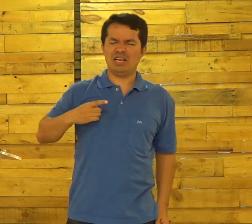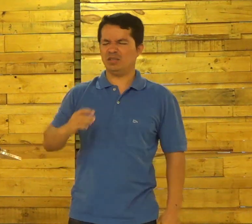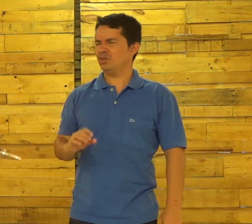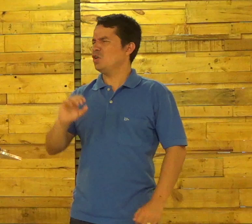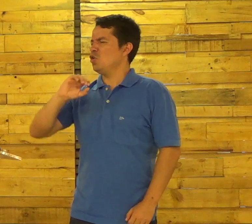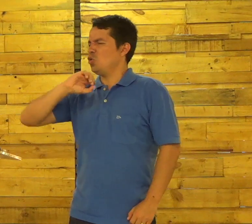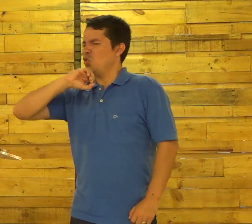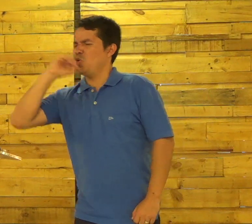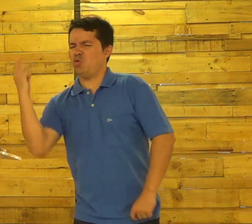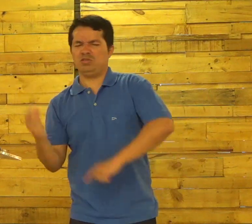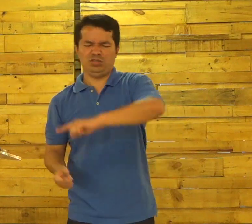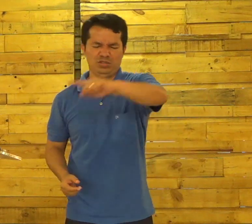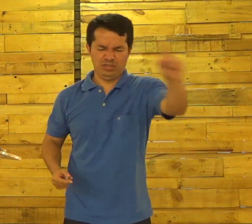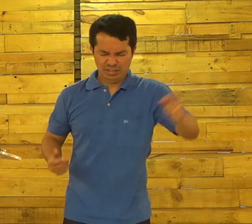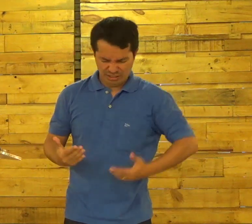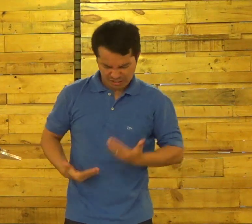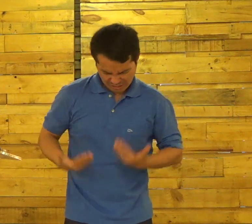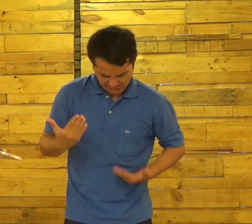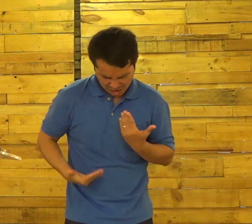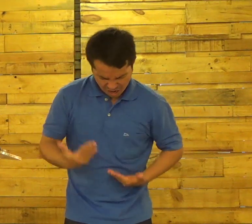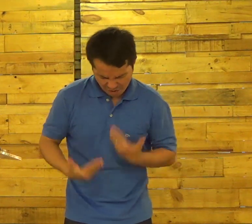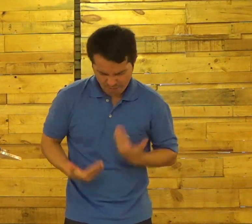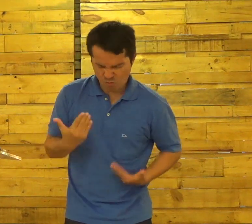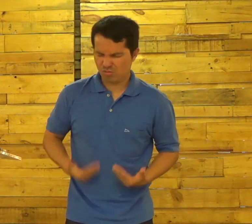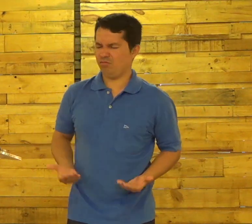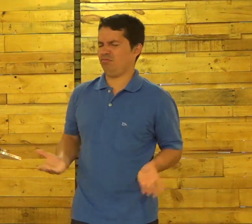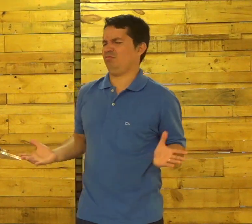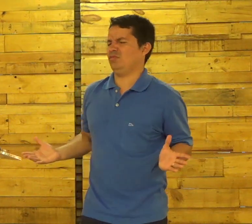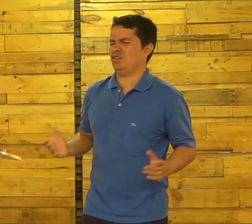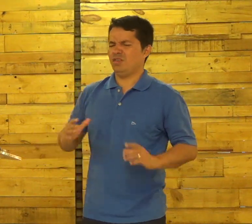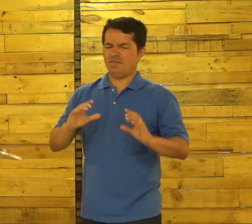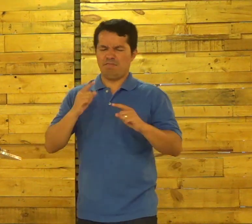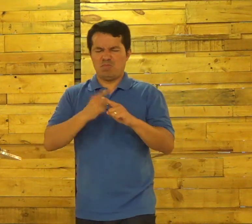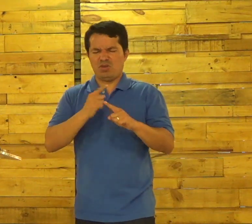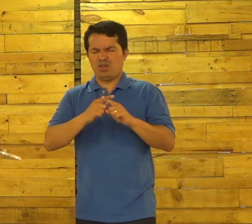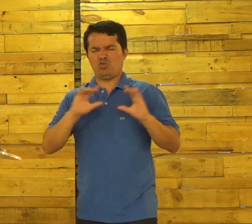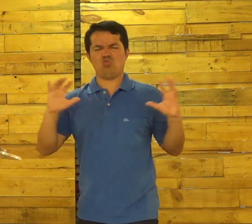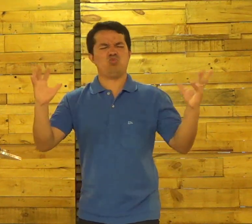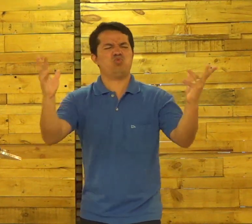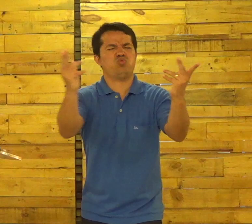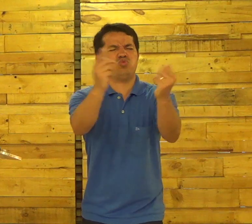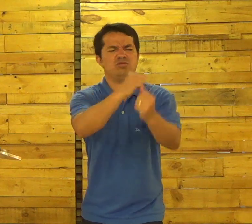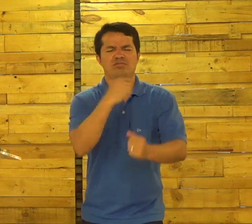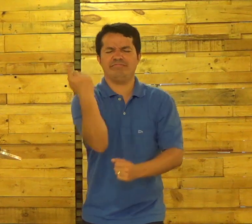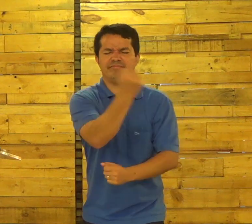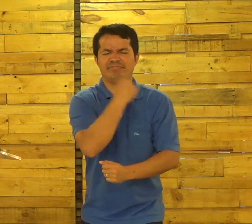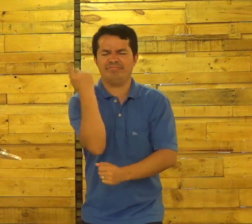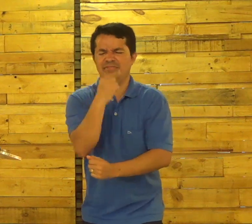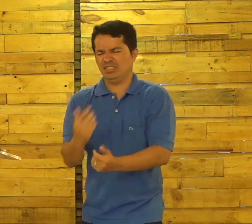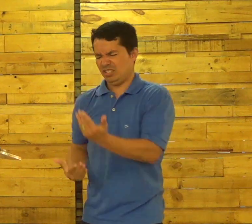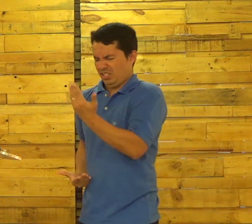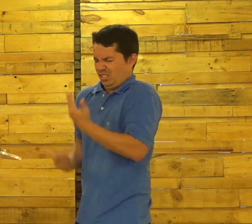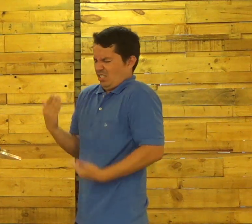Diáconos Queremos ser Servos Porque todos Nós